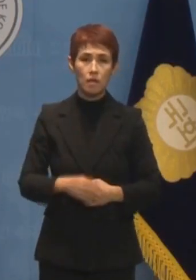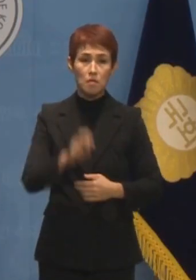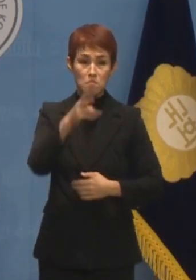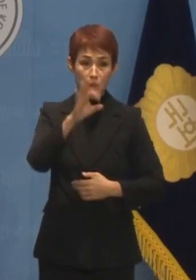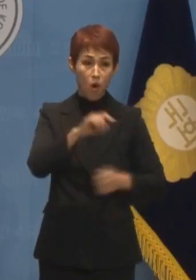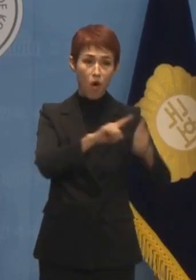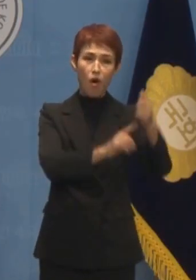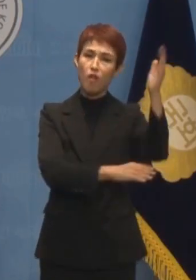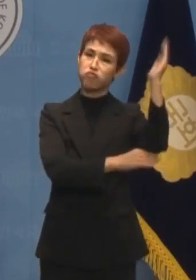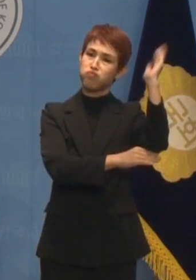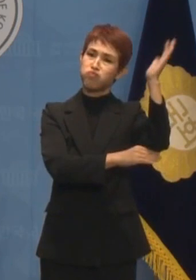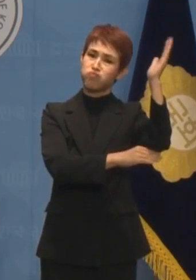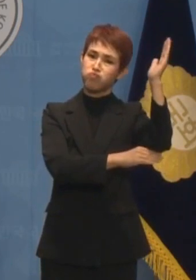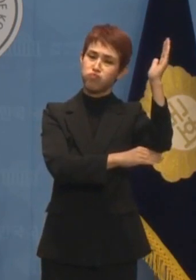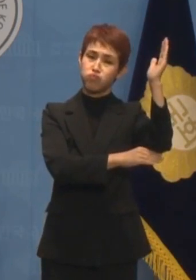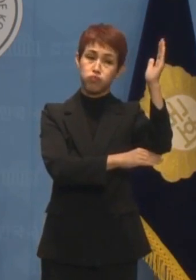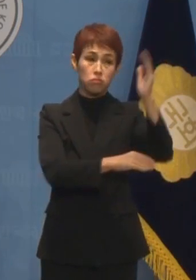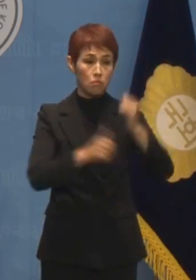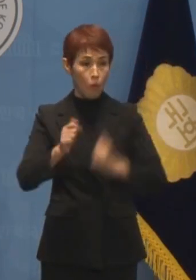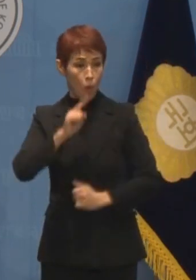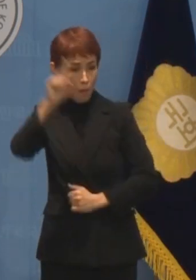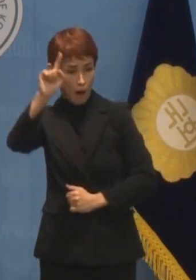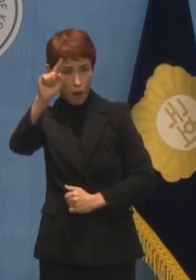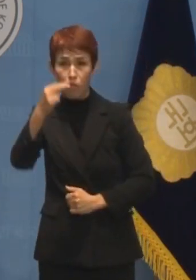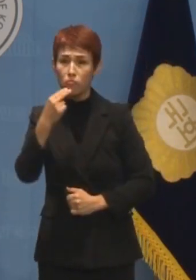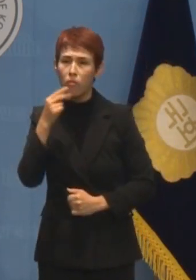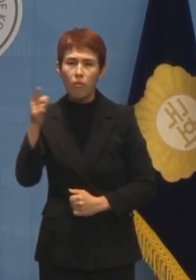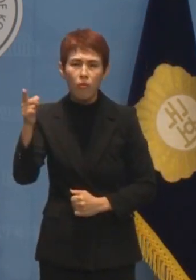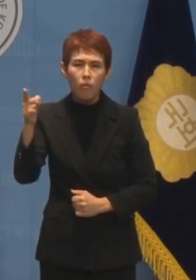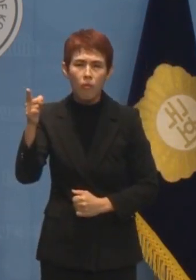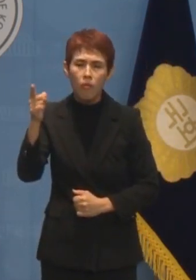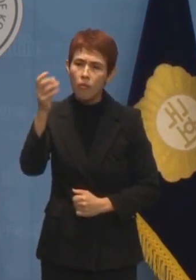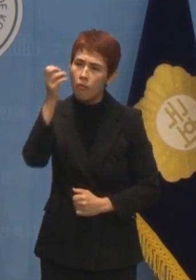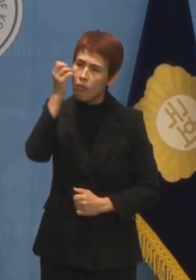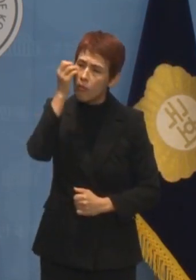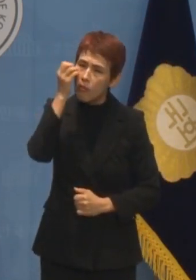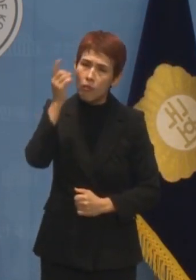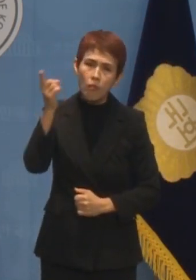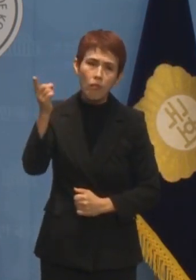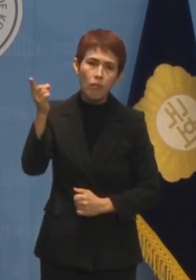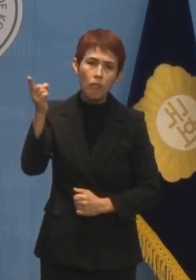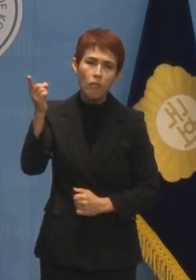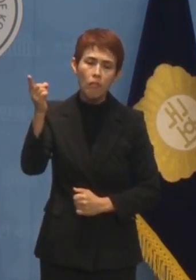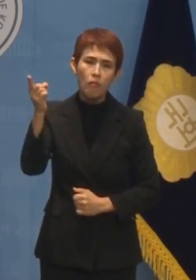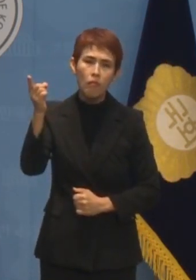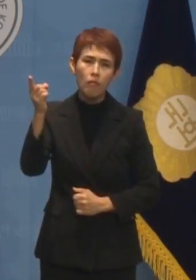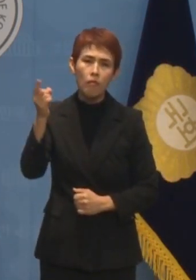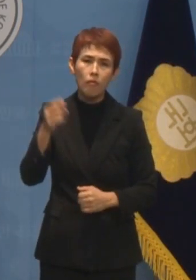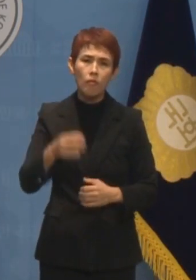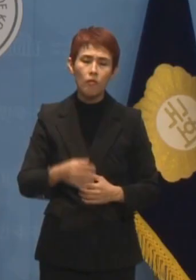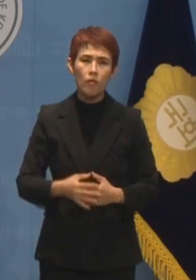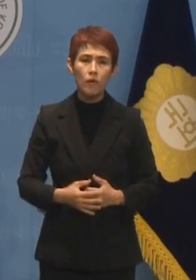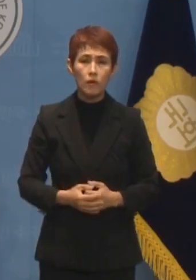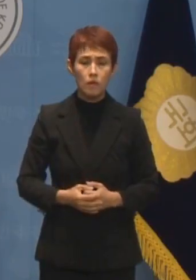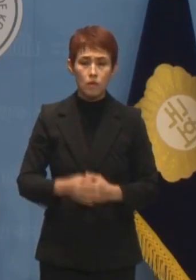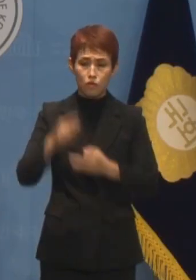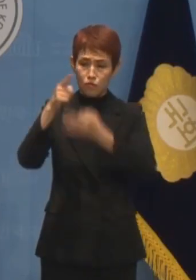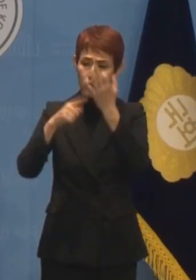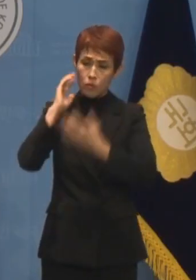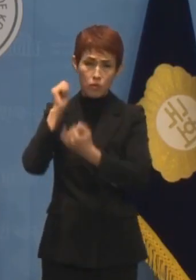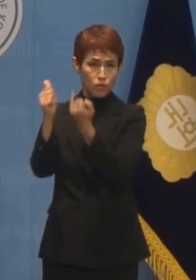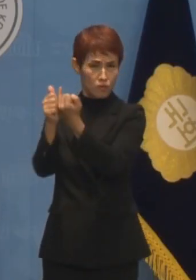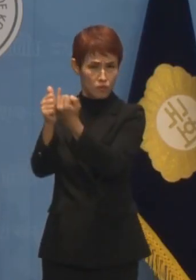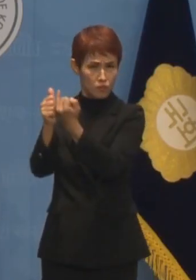고발은커녕 아무 대응도 못하는 것이 너무나 수상합니다. 윤석열 대통령